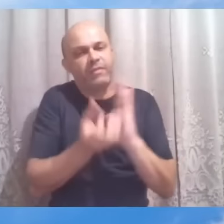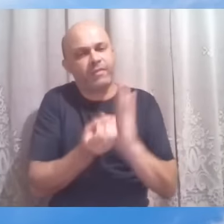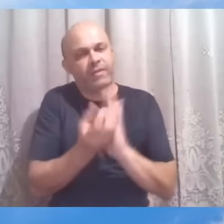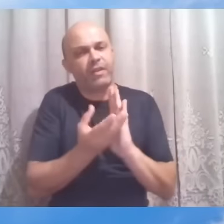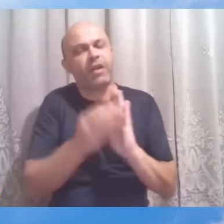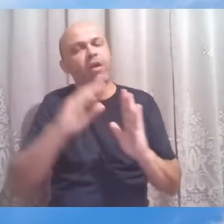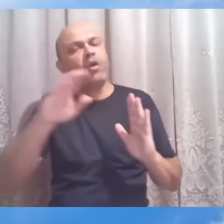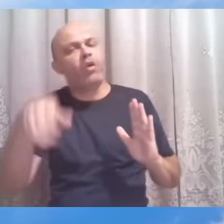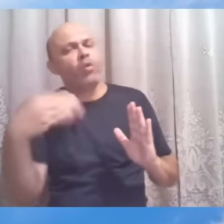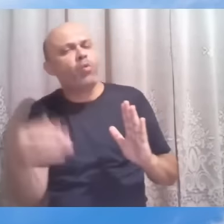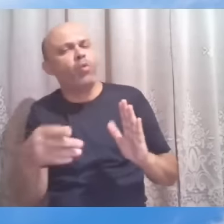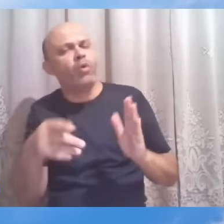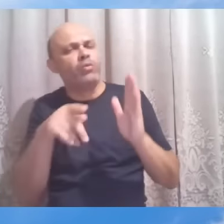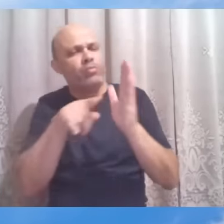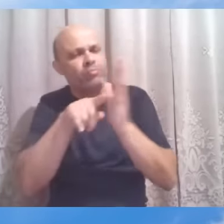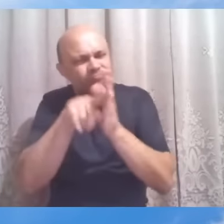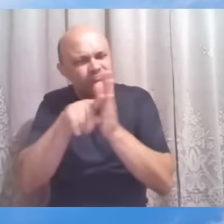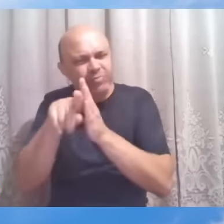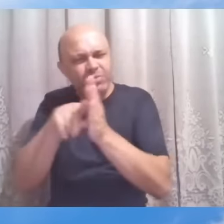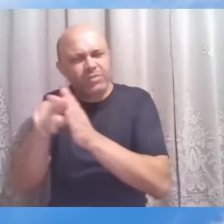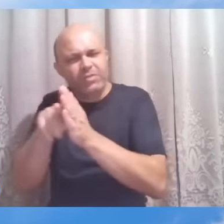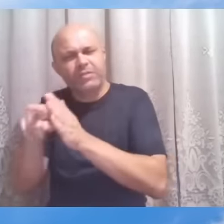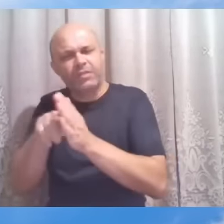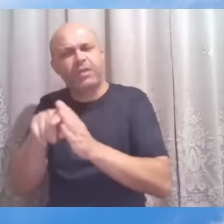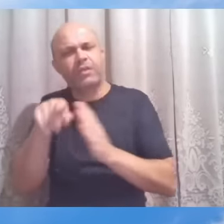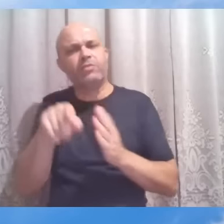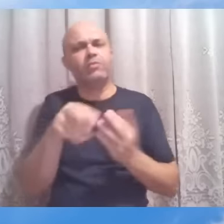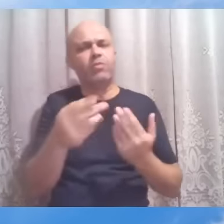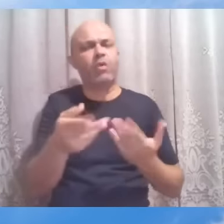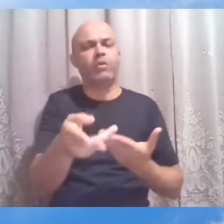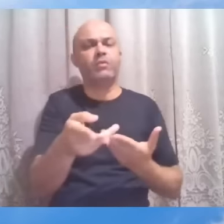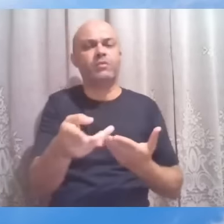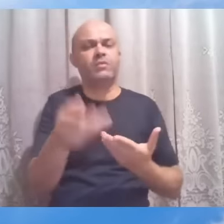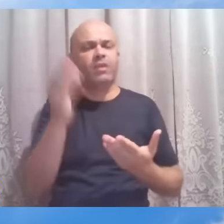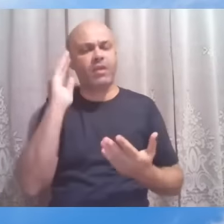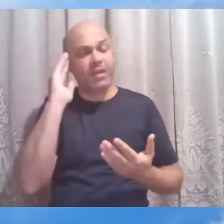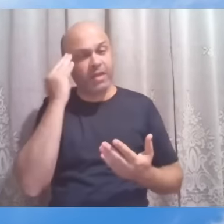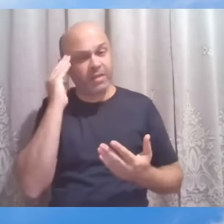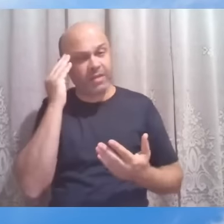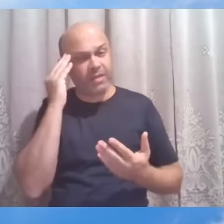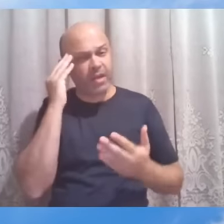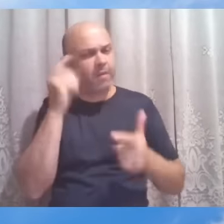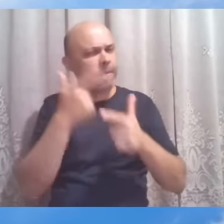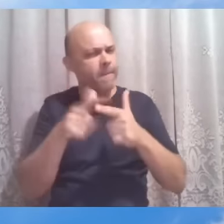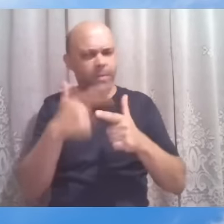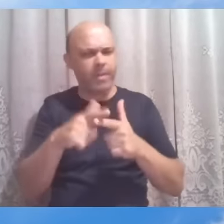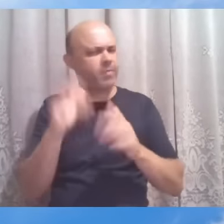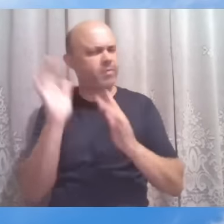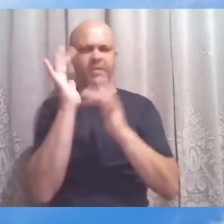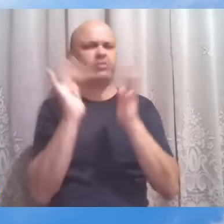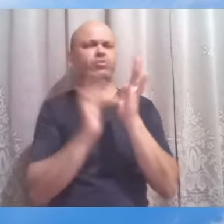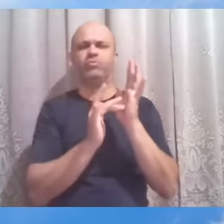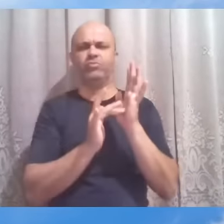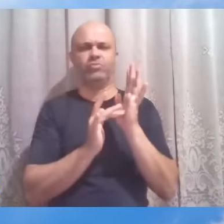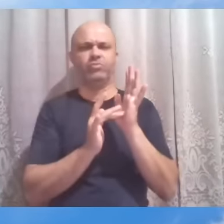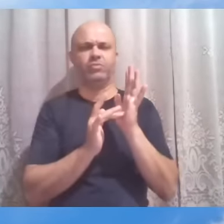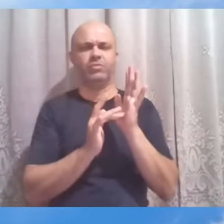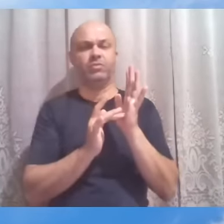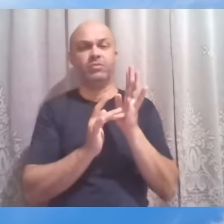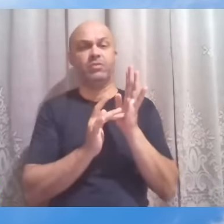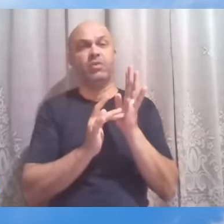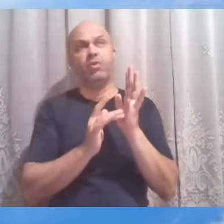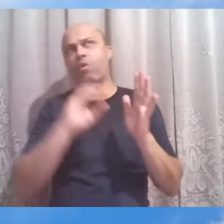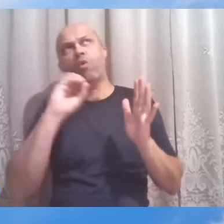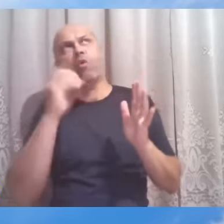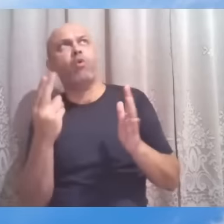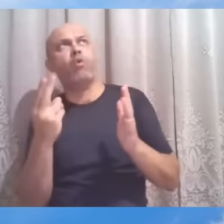passagens como essas, é lógico que entenderemos que o problema não estará em Jesus propriamente. O mesmo na descrição